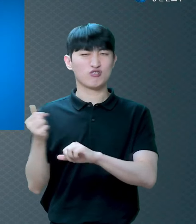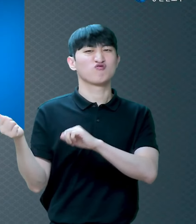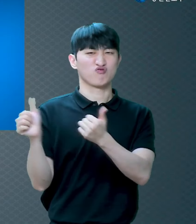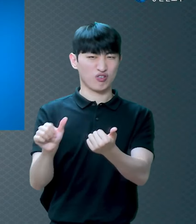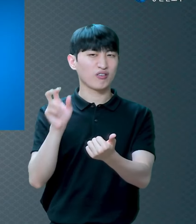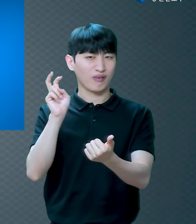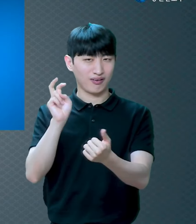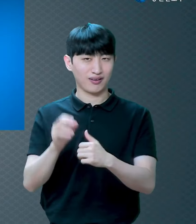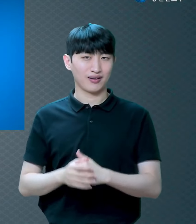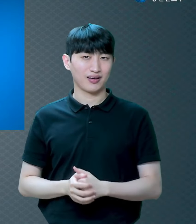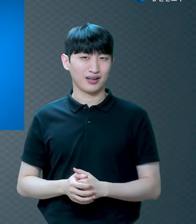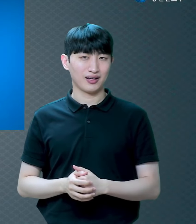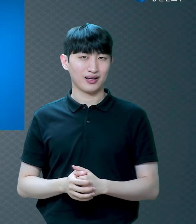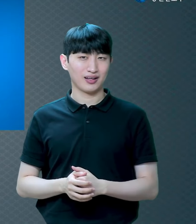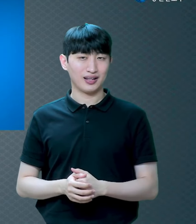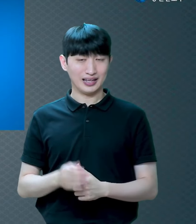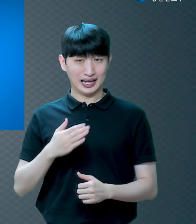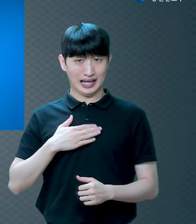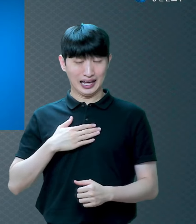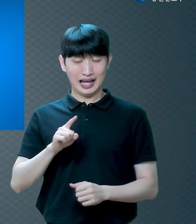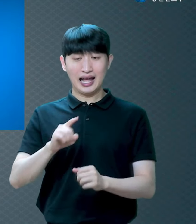살살살살살 떨릴 때였거든요